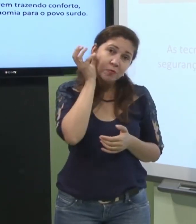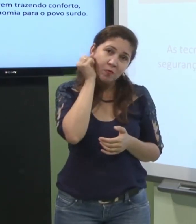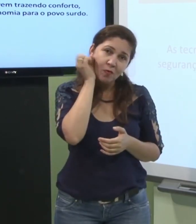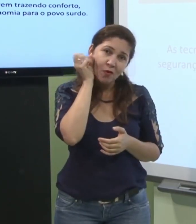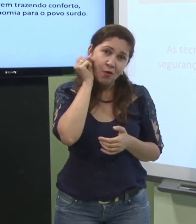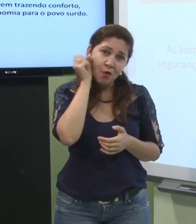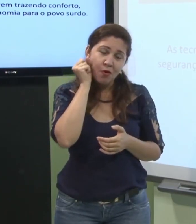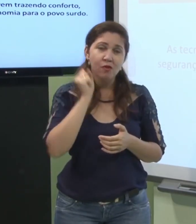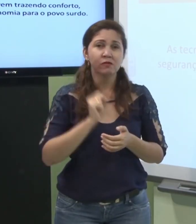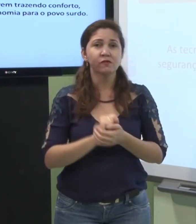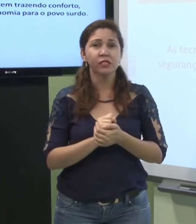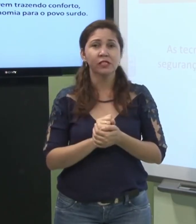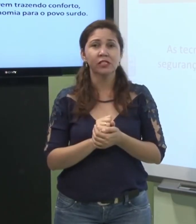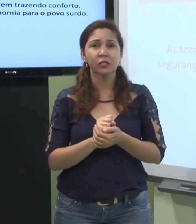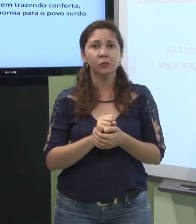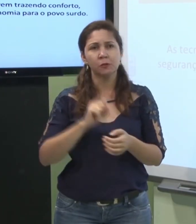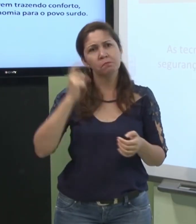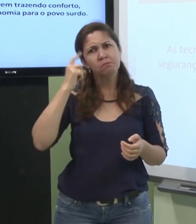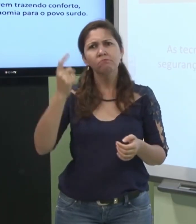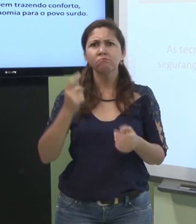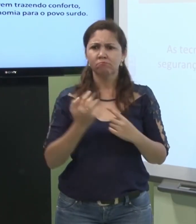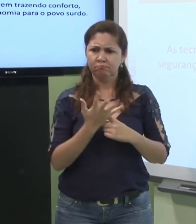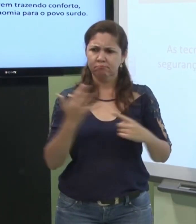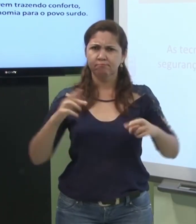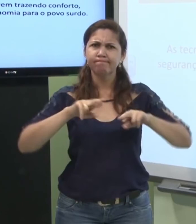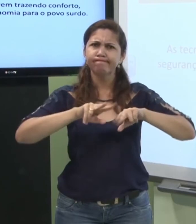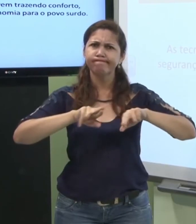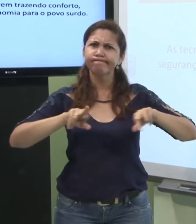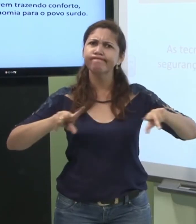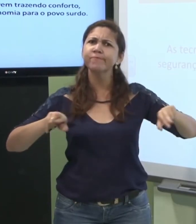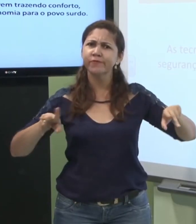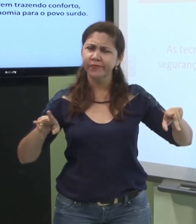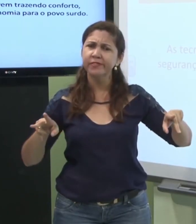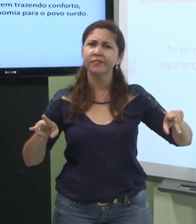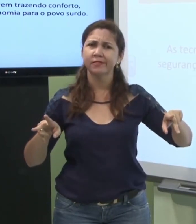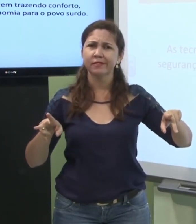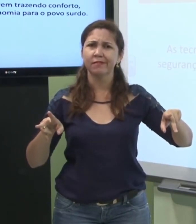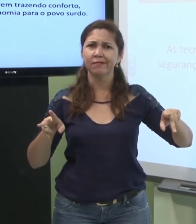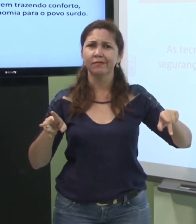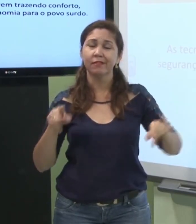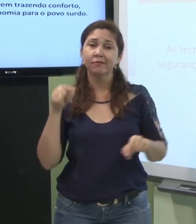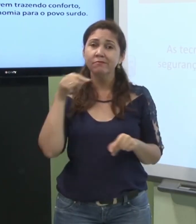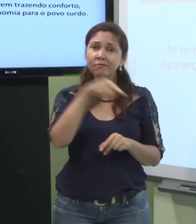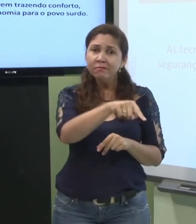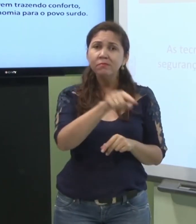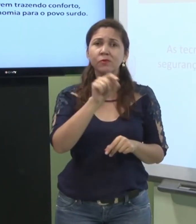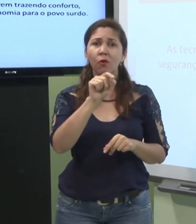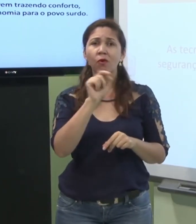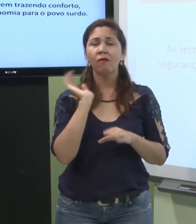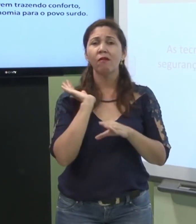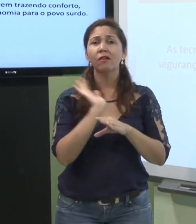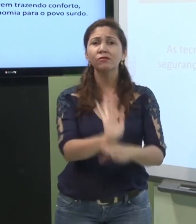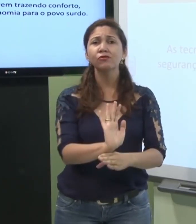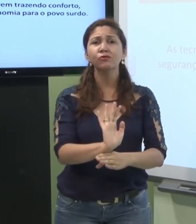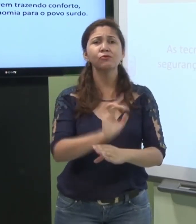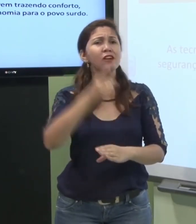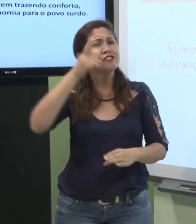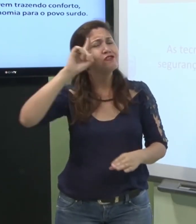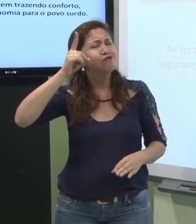Então, os ouvintes têm diversas tecnologias para auxiliá-los no seu cotidiano,